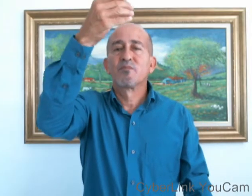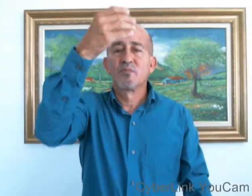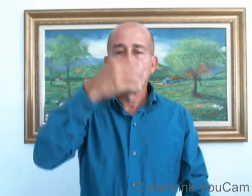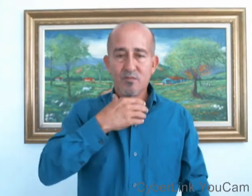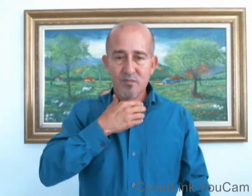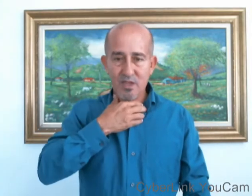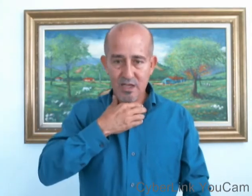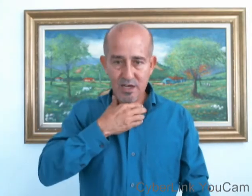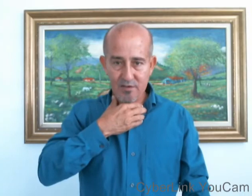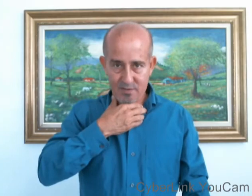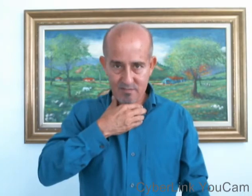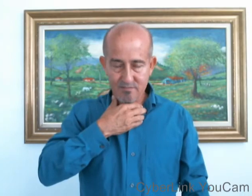la jirafa.